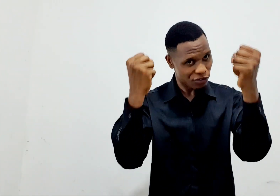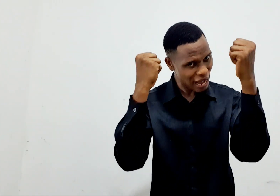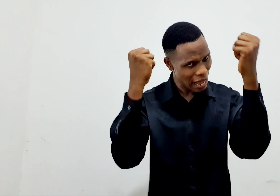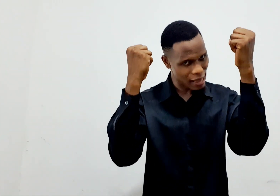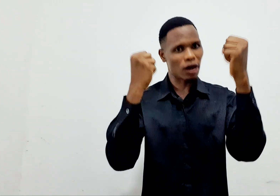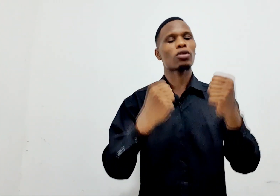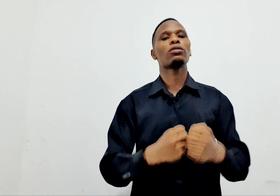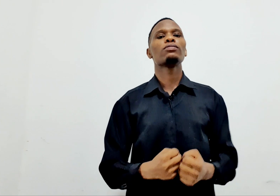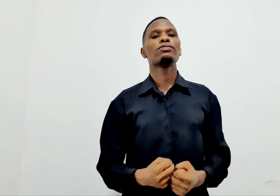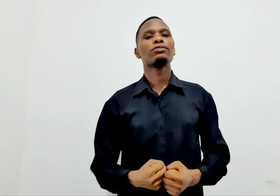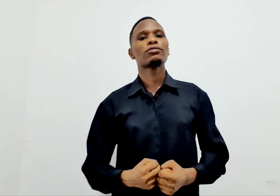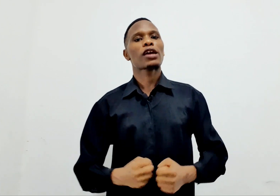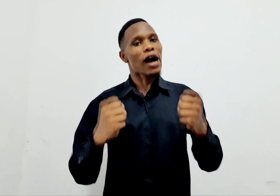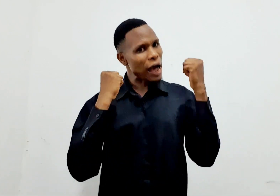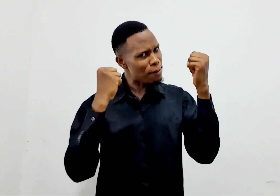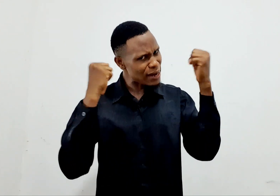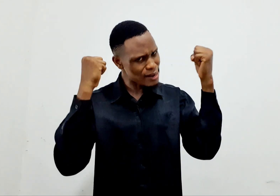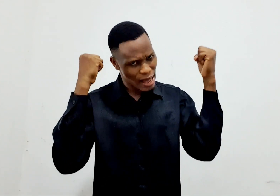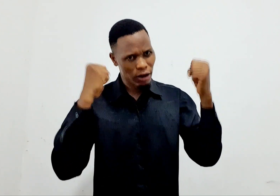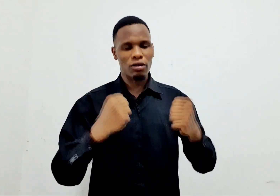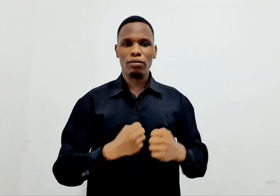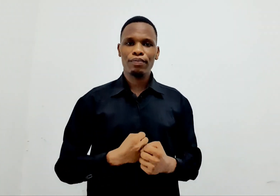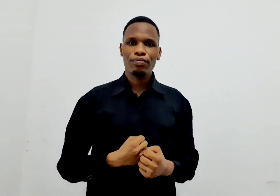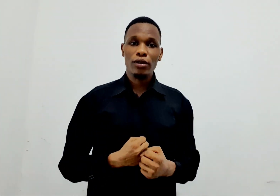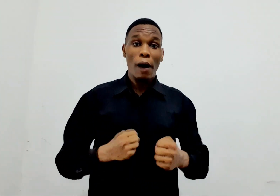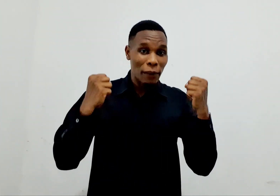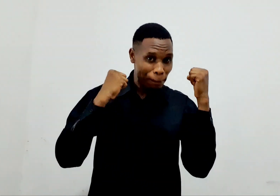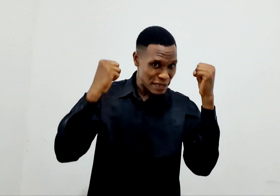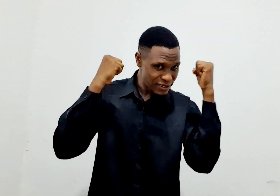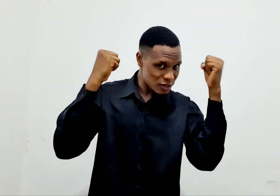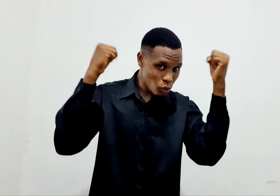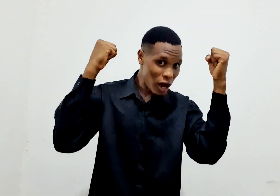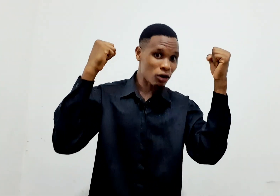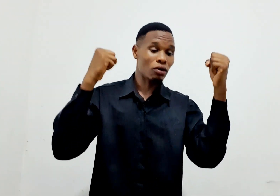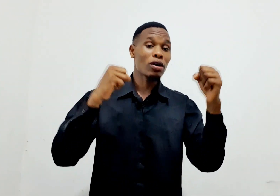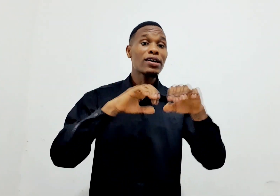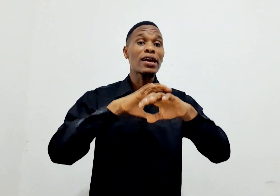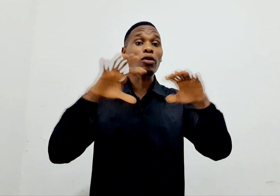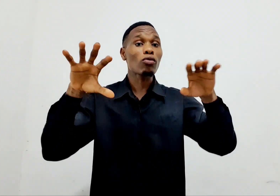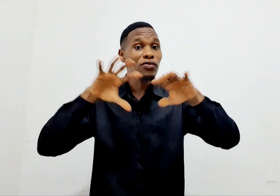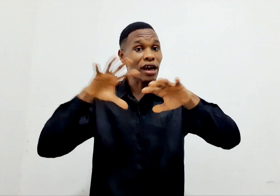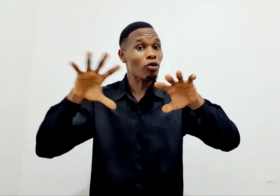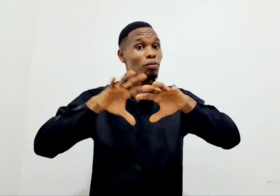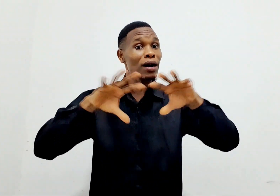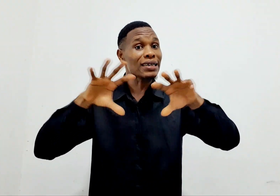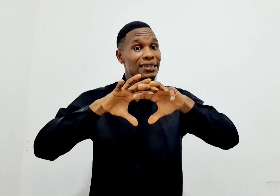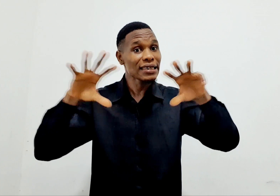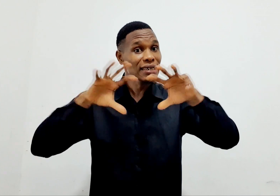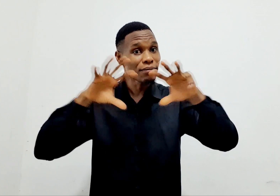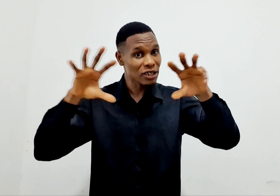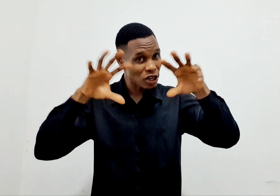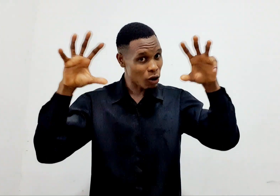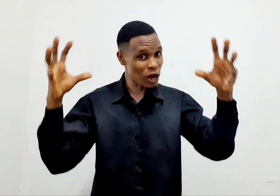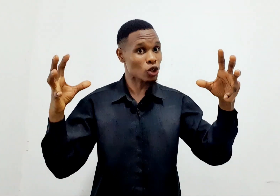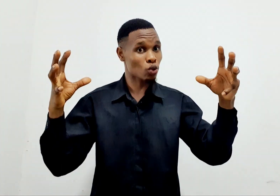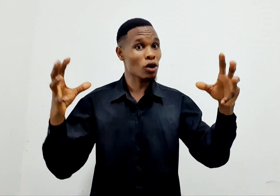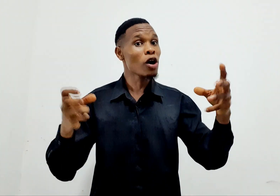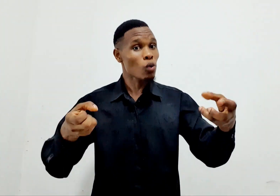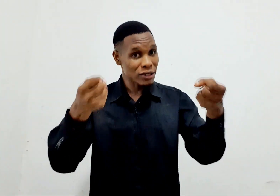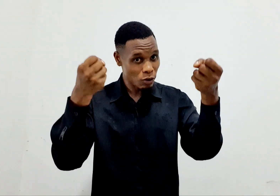furaha yako. Amani yako. Mapenzi kwako. Yananguvia kubandibi maisha watu. Kwanza